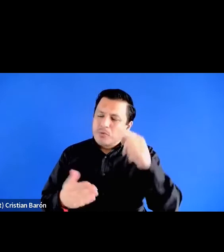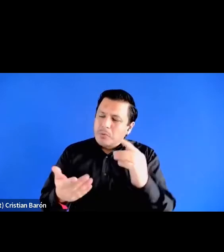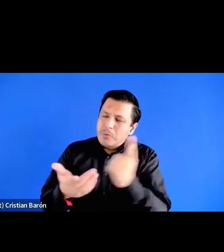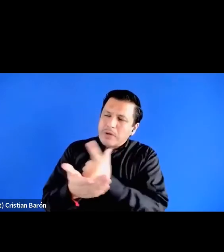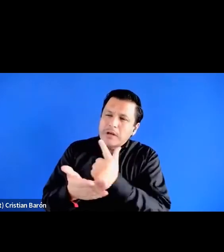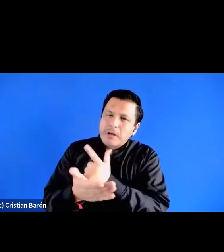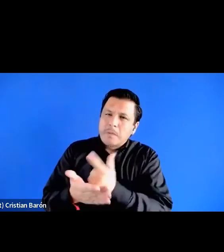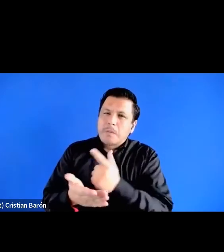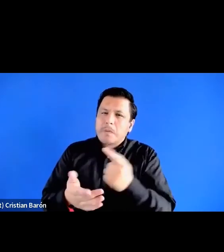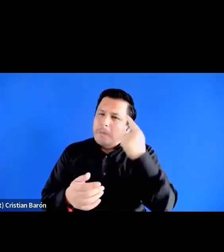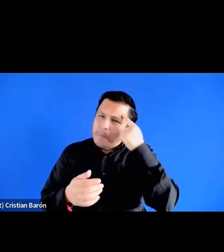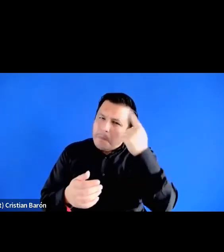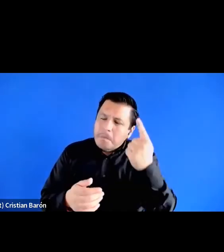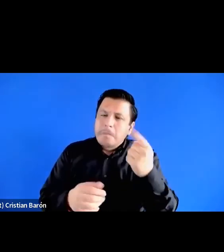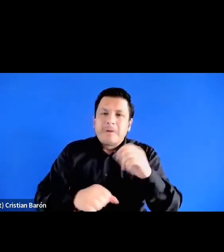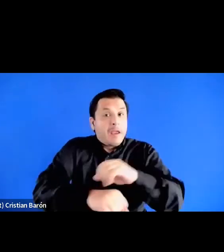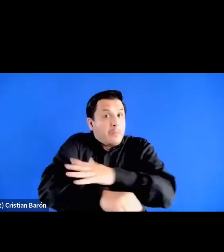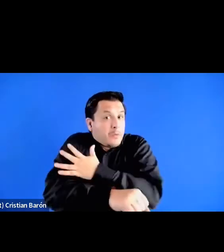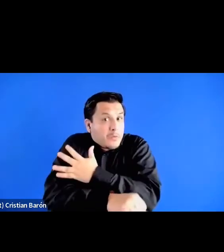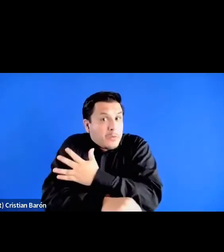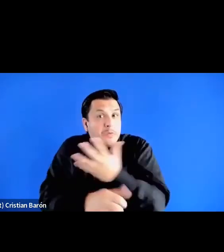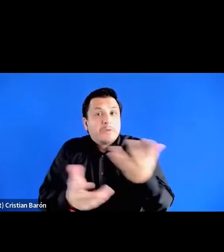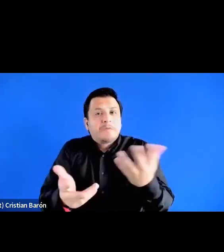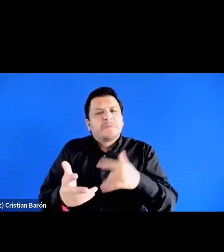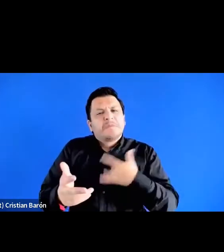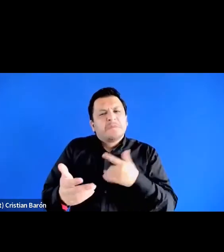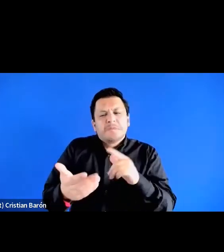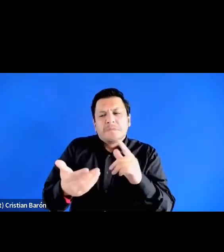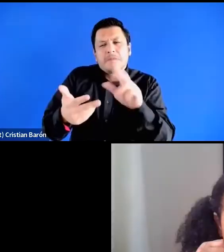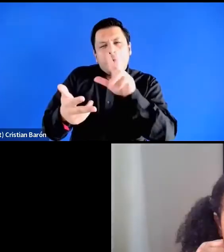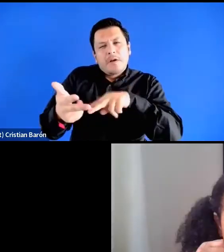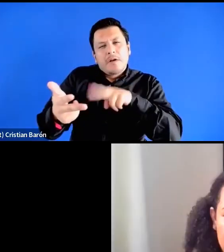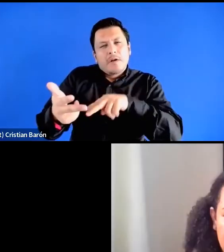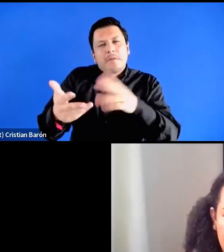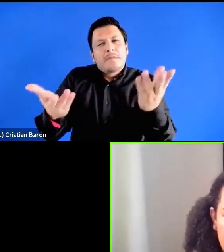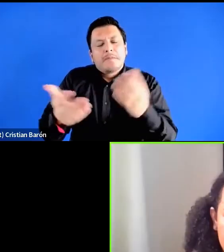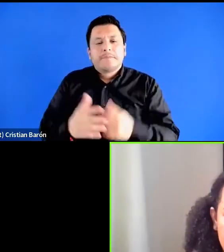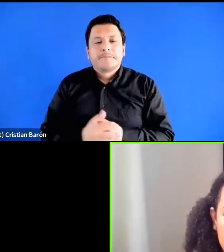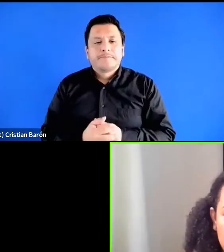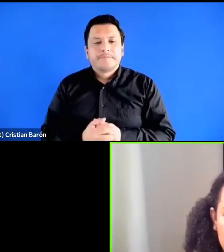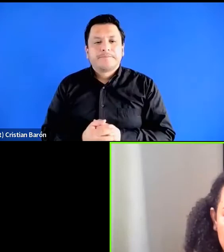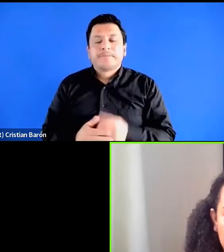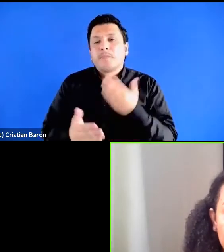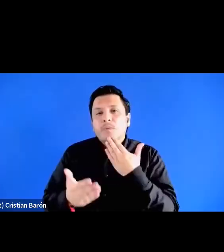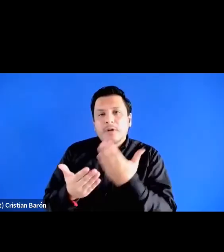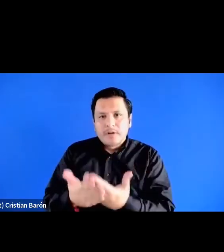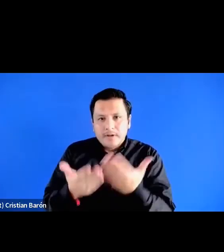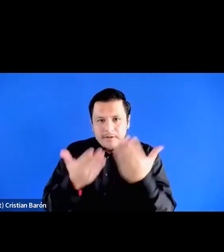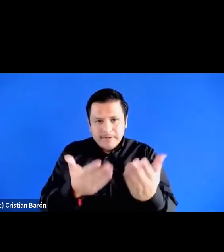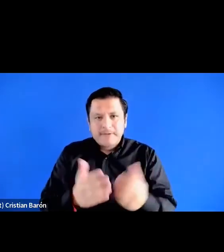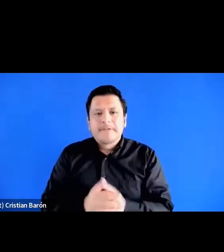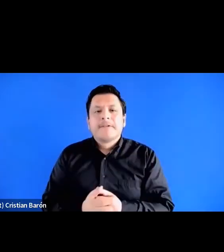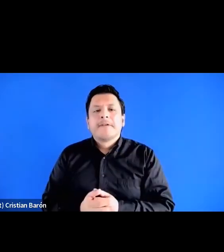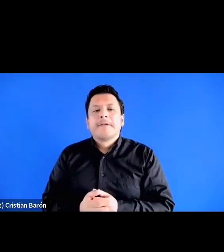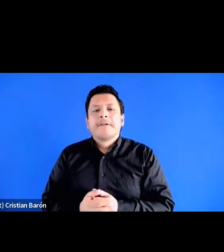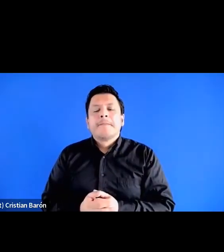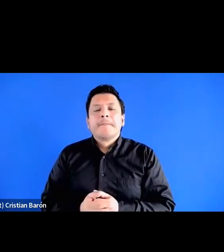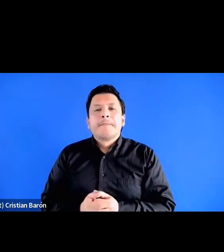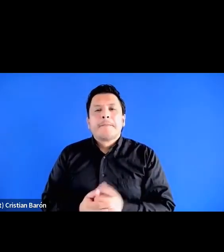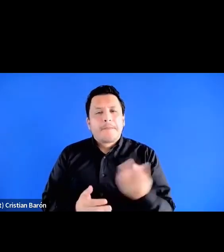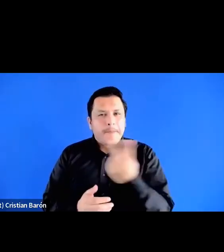despertó el libro en ti? Muchas gracias Ochi y Frankie también